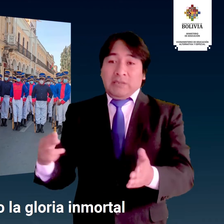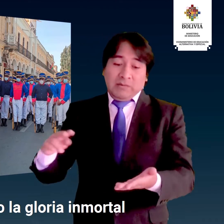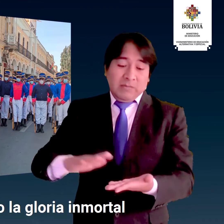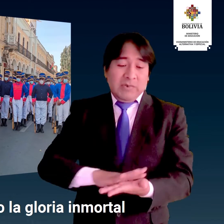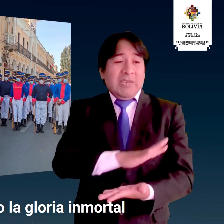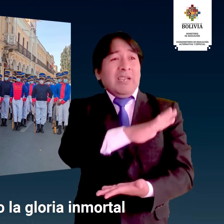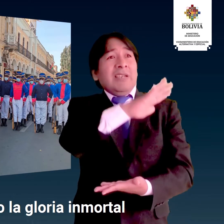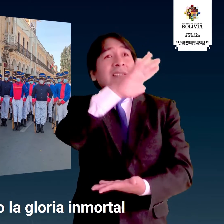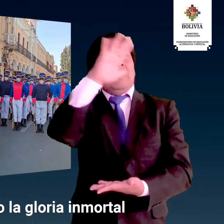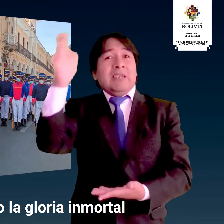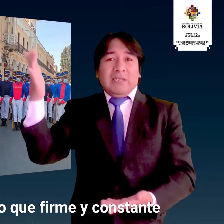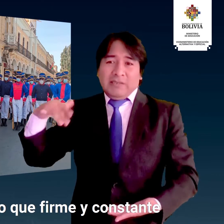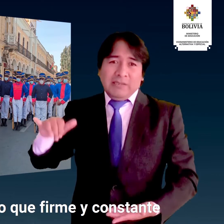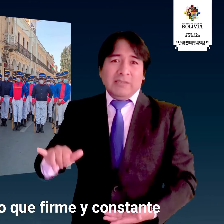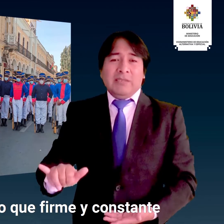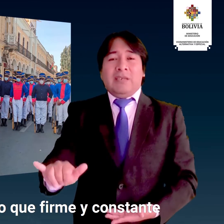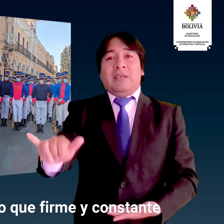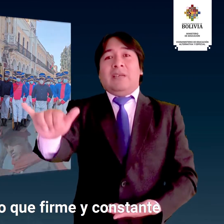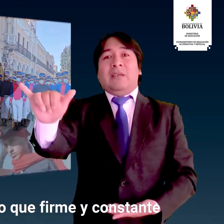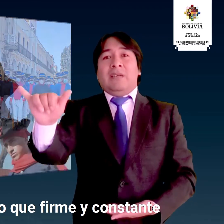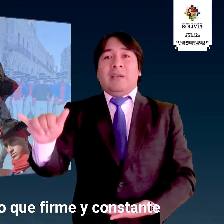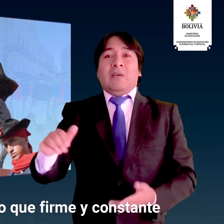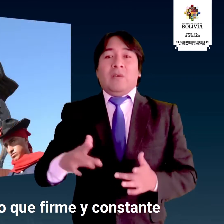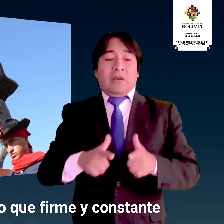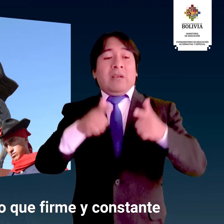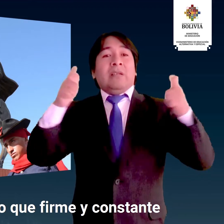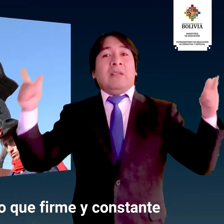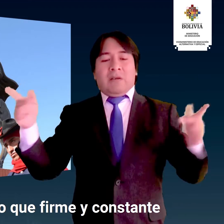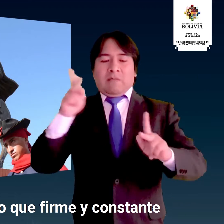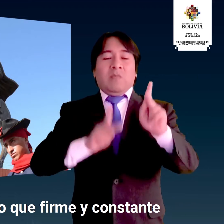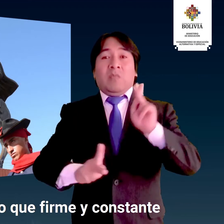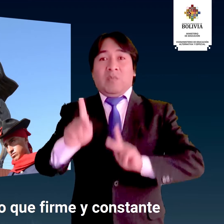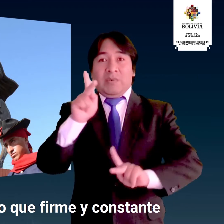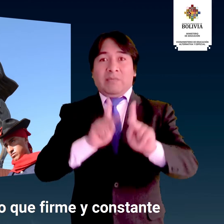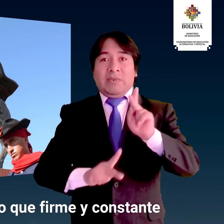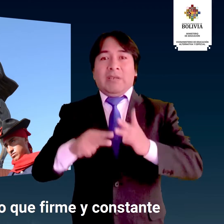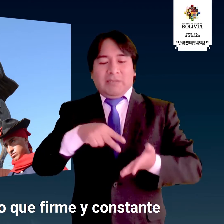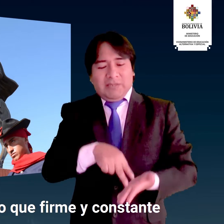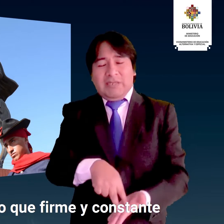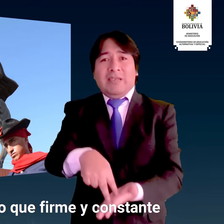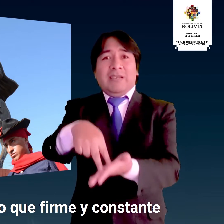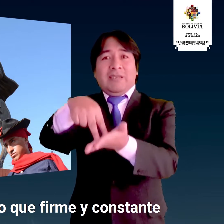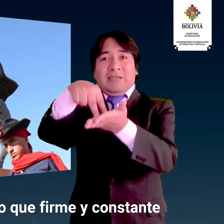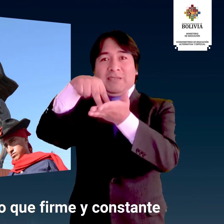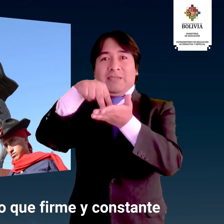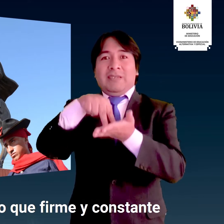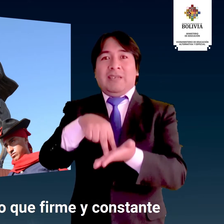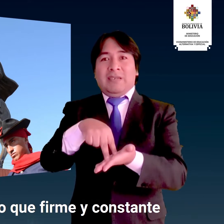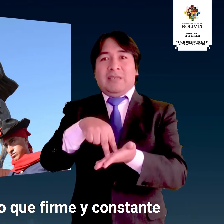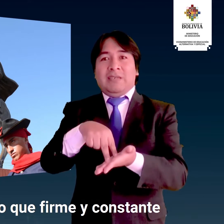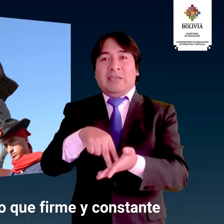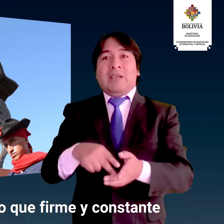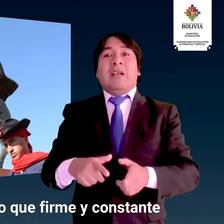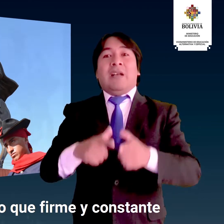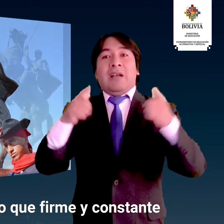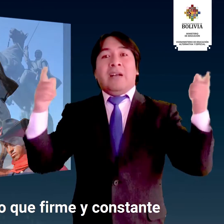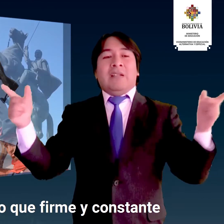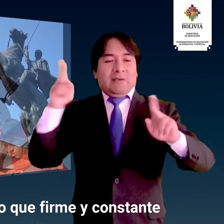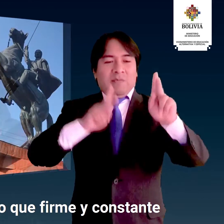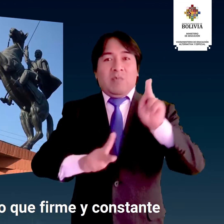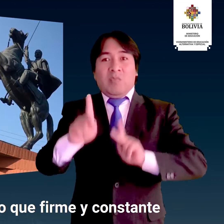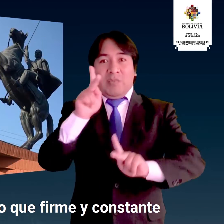inmortal El gran pueblo que firme y constante El gran